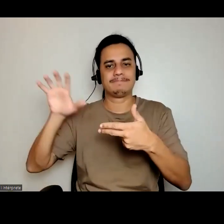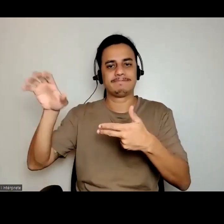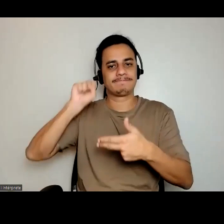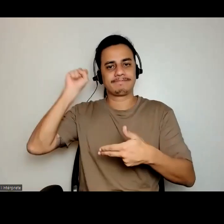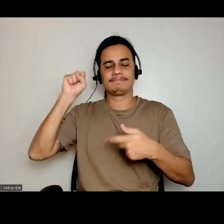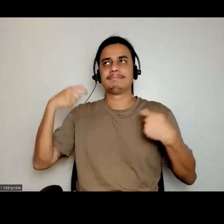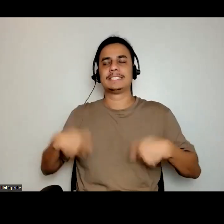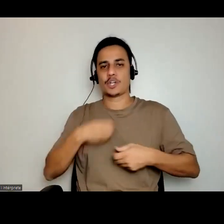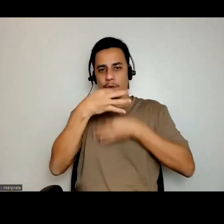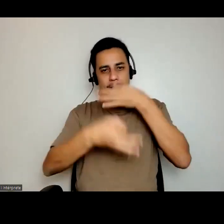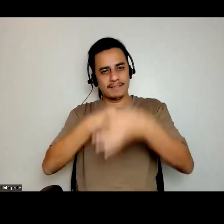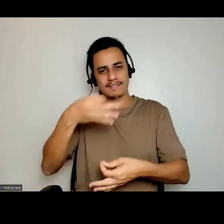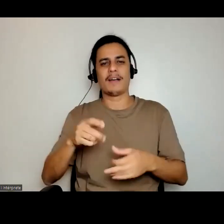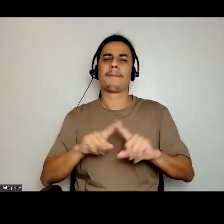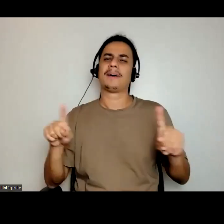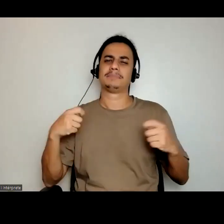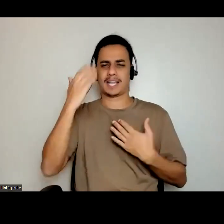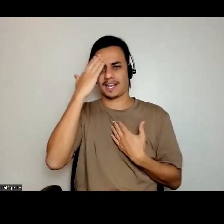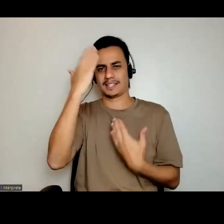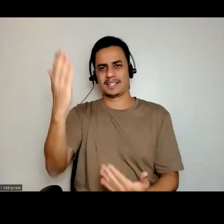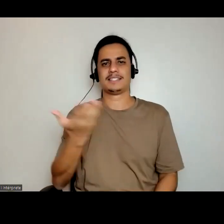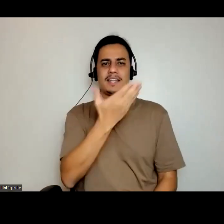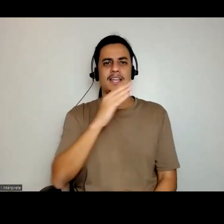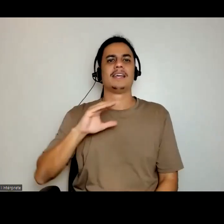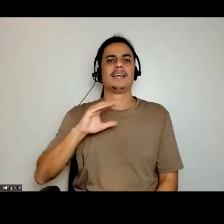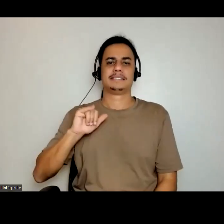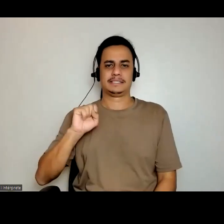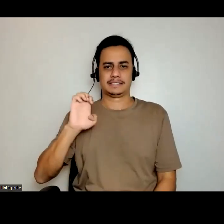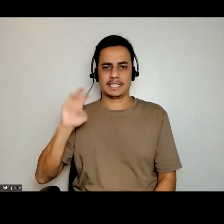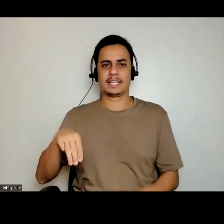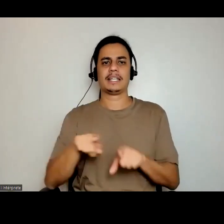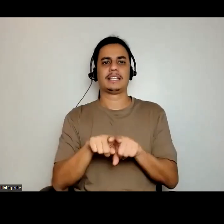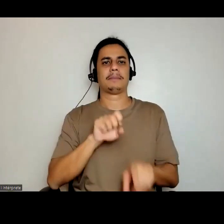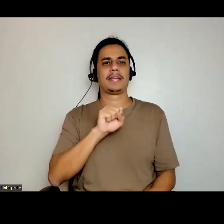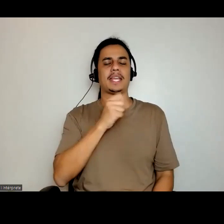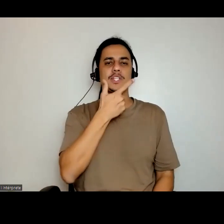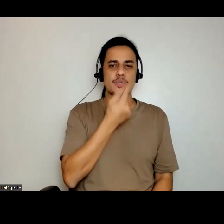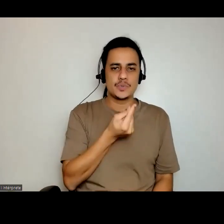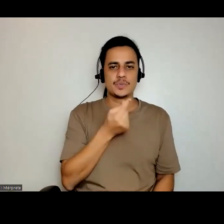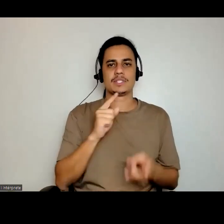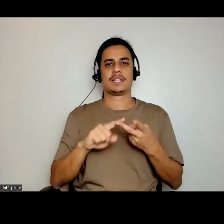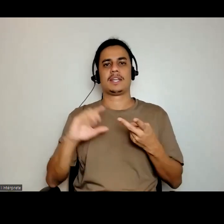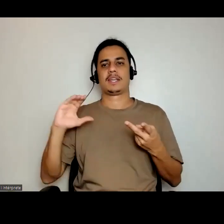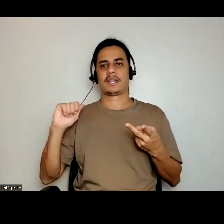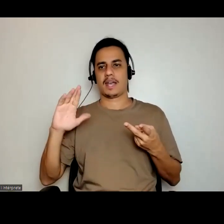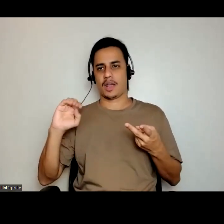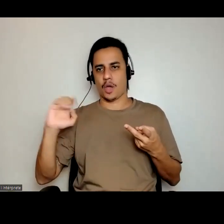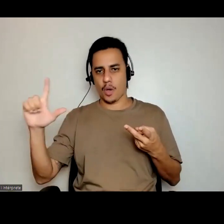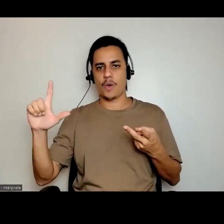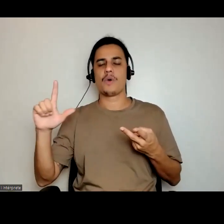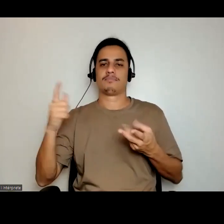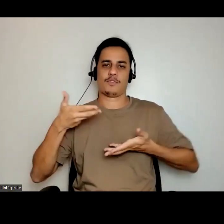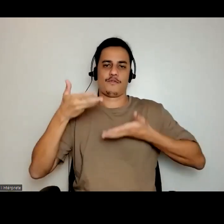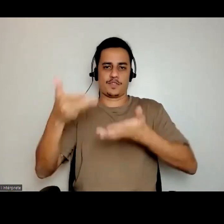mas, obrigada, queria agradecer, né, ao Cazé e especialmente também a Suzy e Carol que me fizeram o convite. Eu vou fazer minha